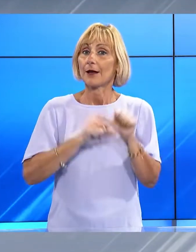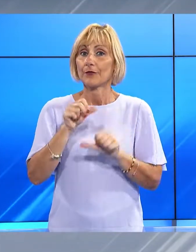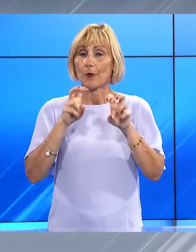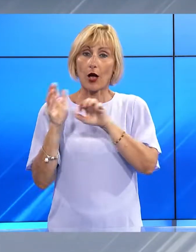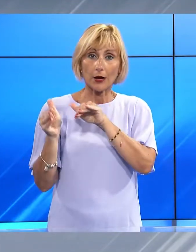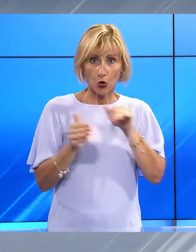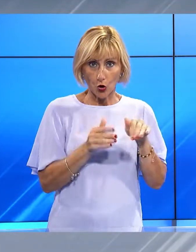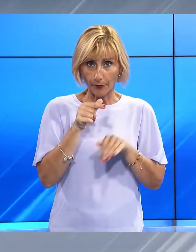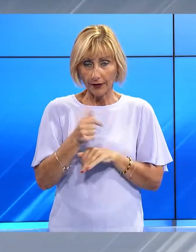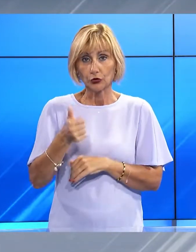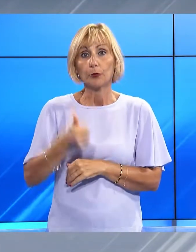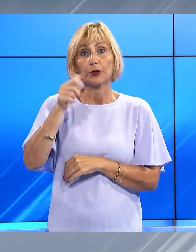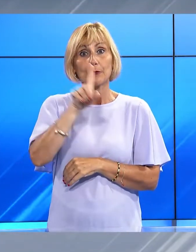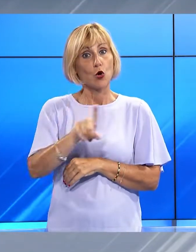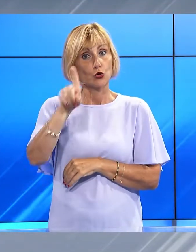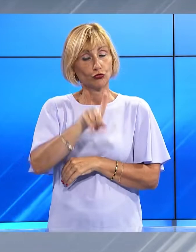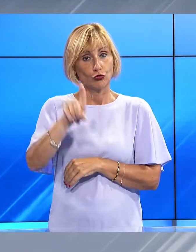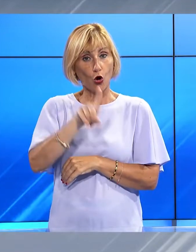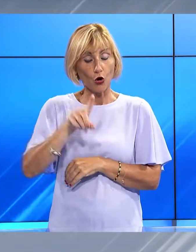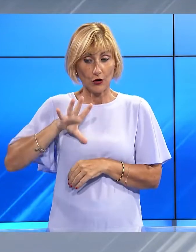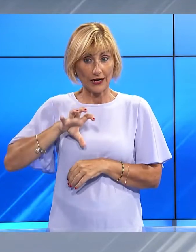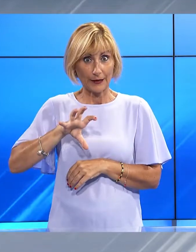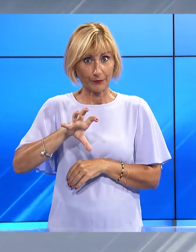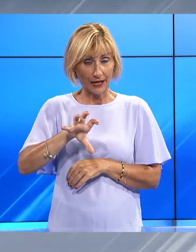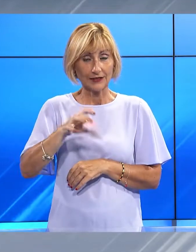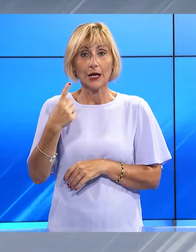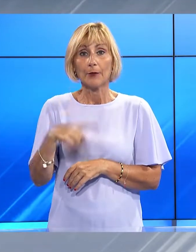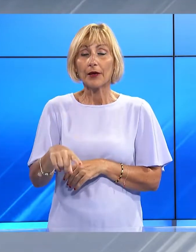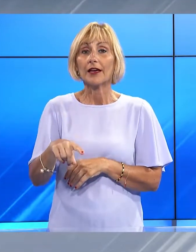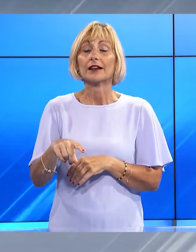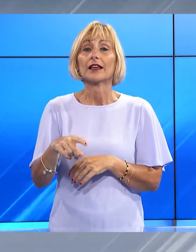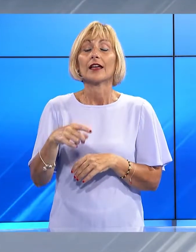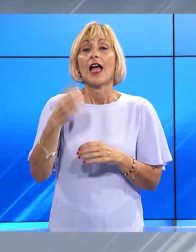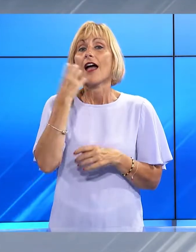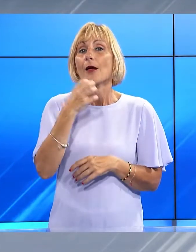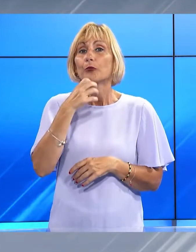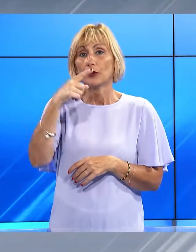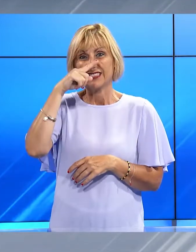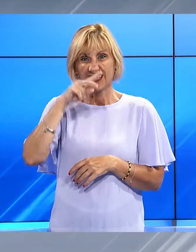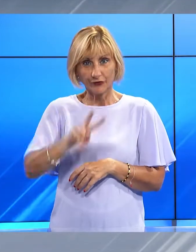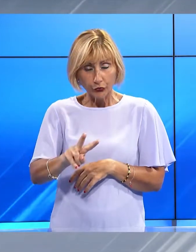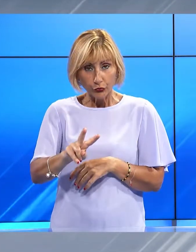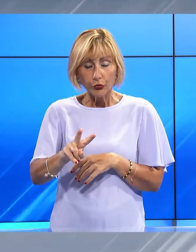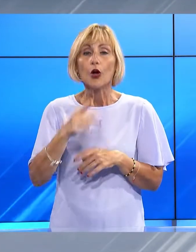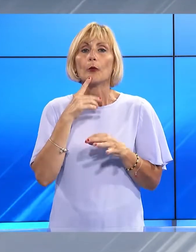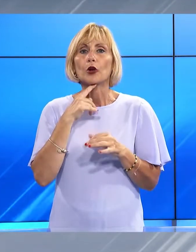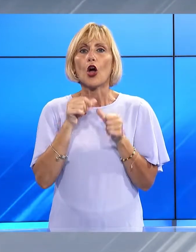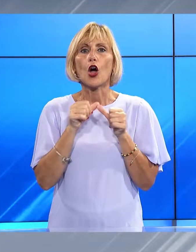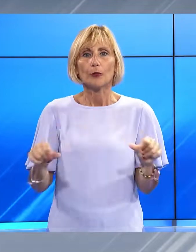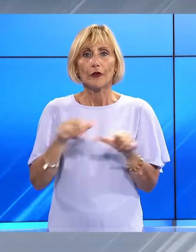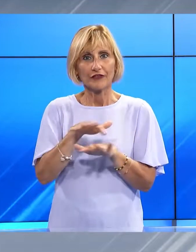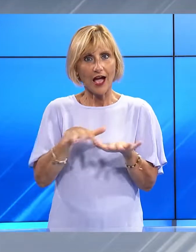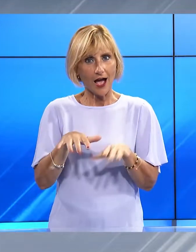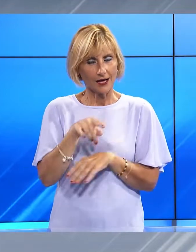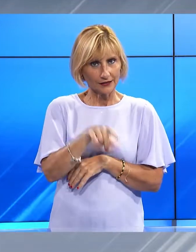sostanzialmente il primo giorno di riprese per la serie evento di Apple TV che si tiene in Versilia, che è girata in